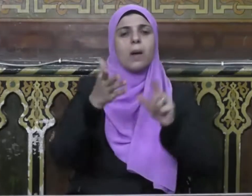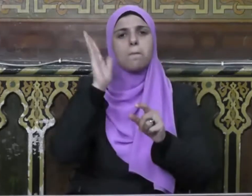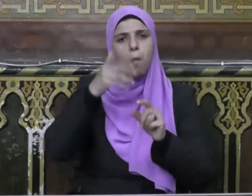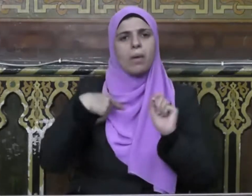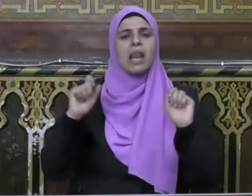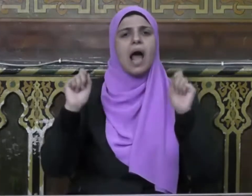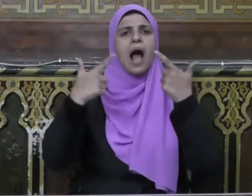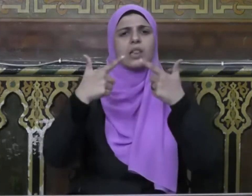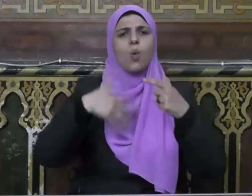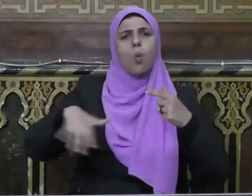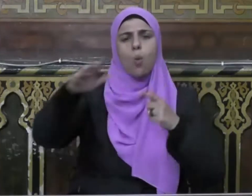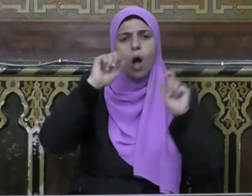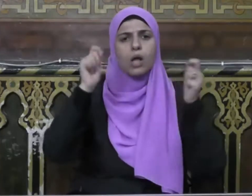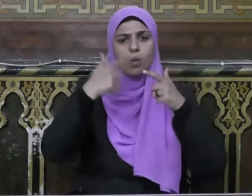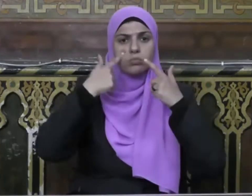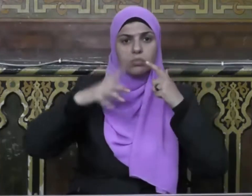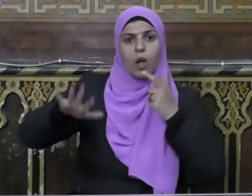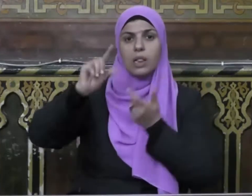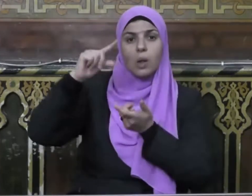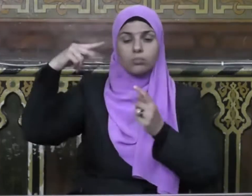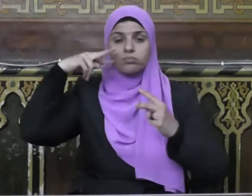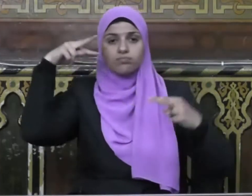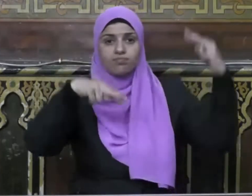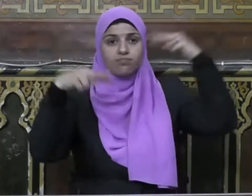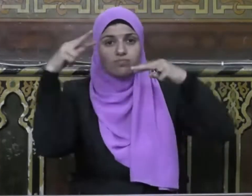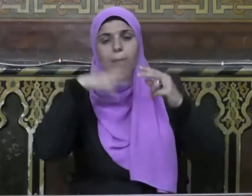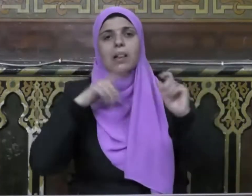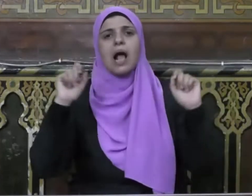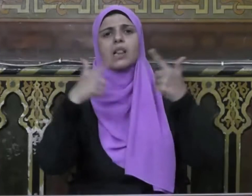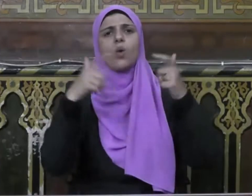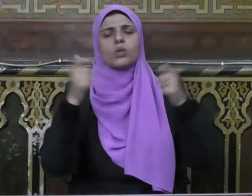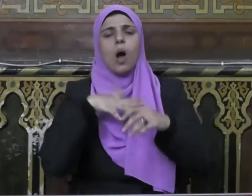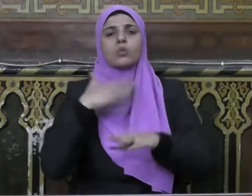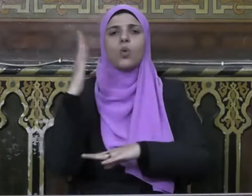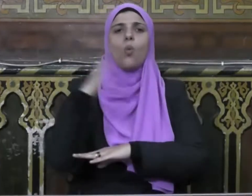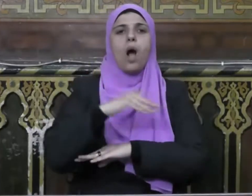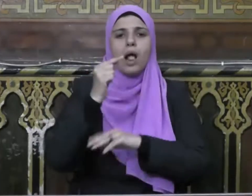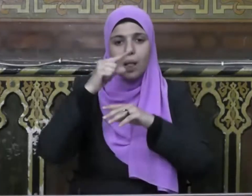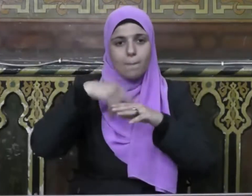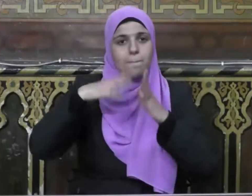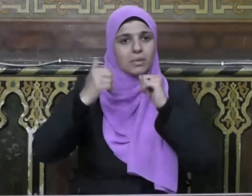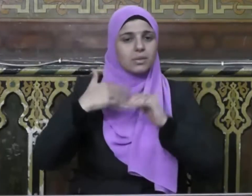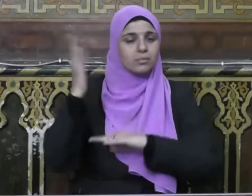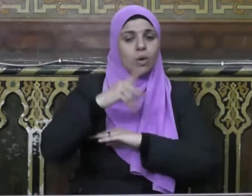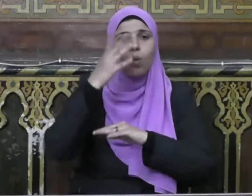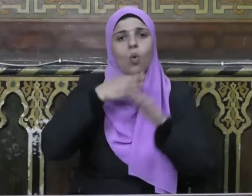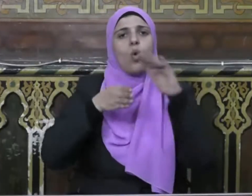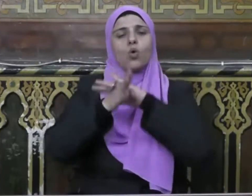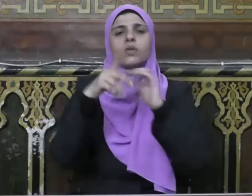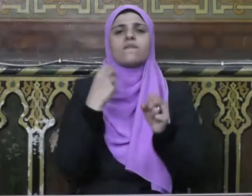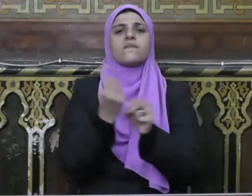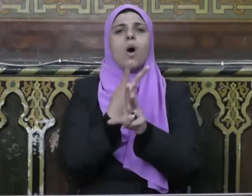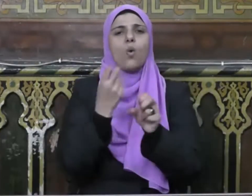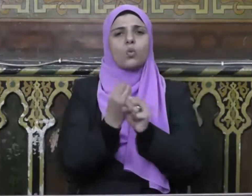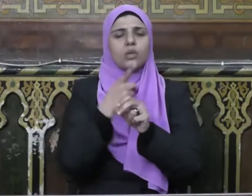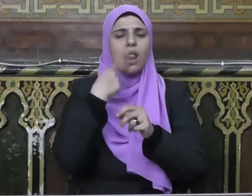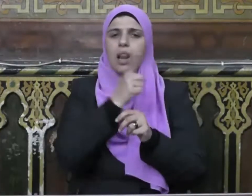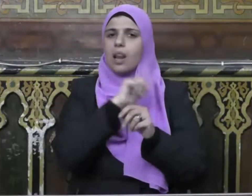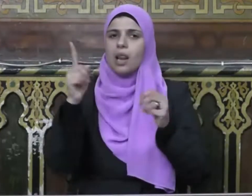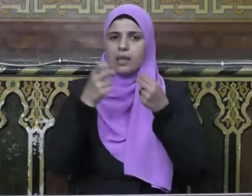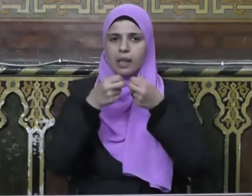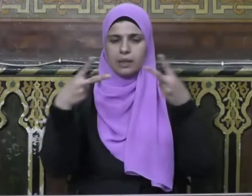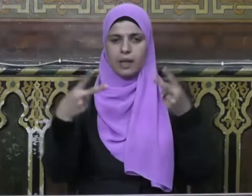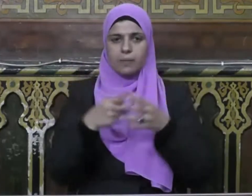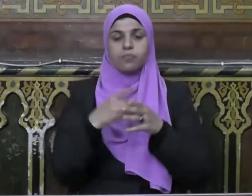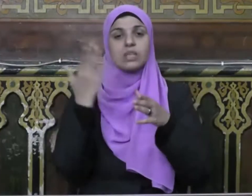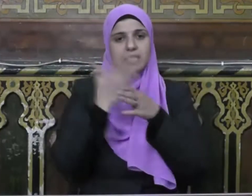أمام الأعداء المتربصين بالدول العاملين على إسقاطها وإرخالها في فوضى